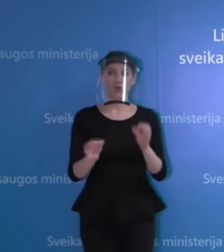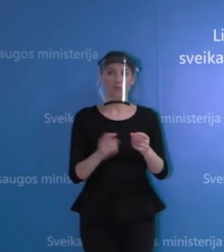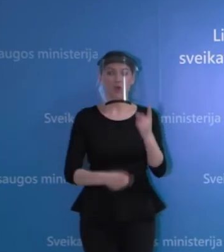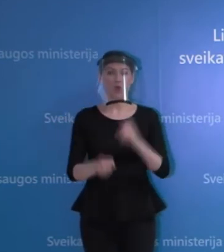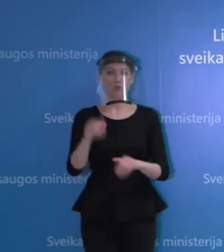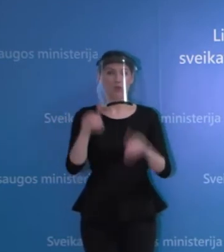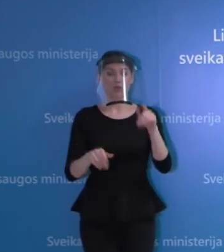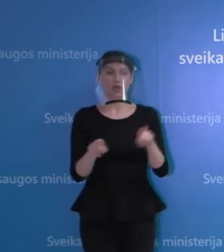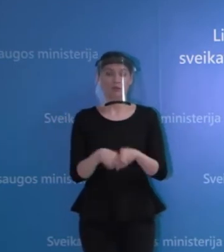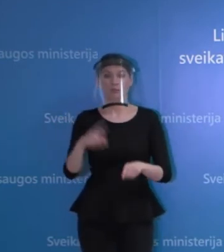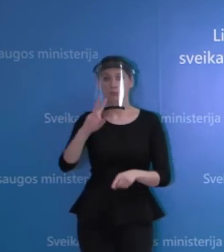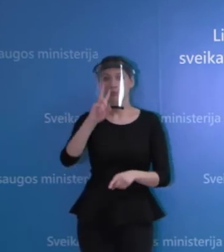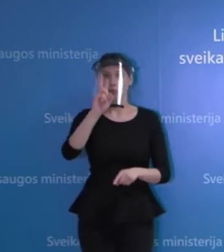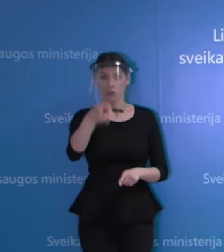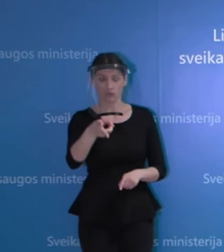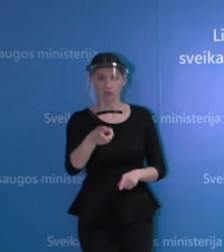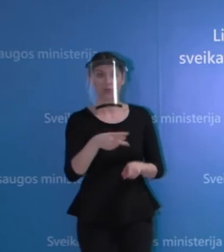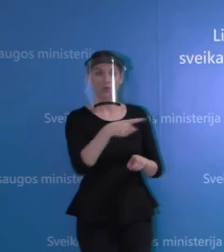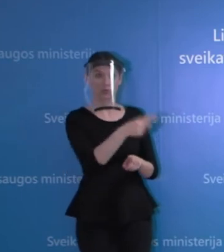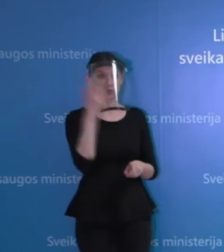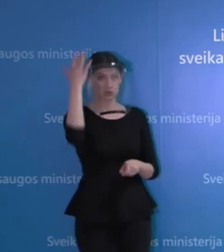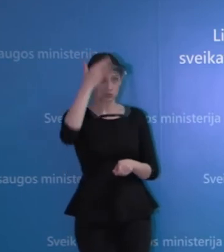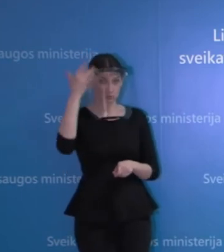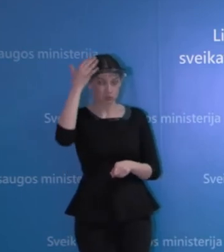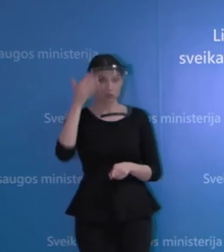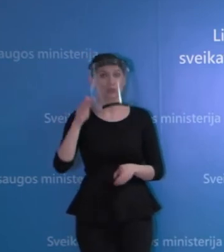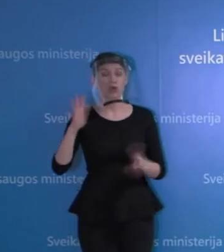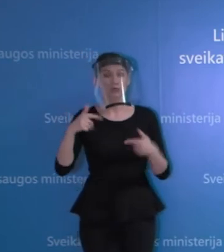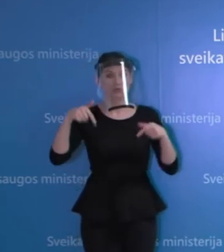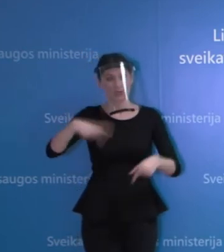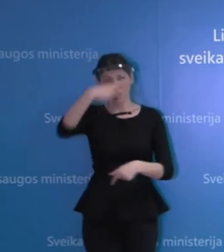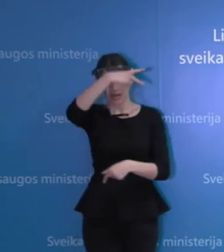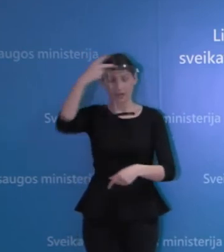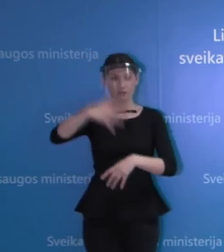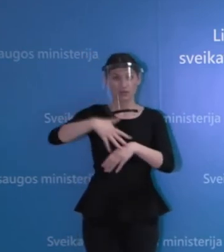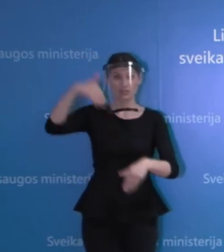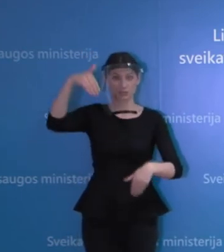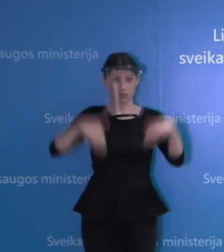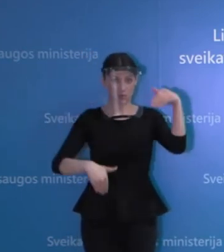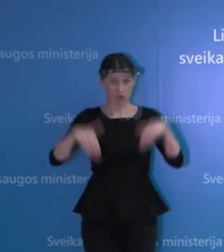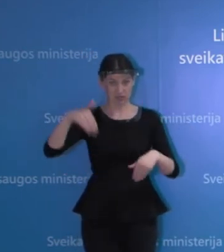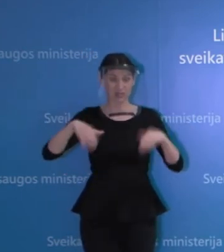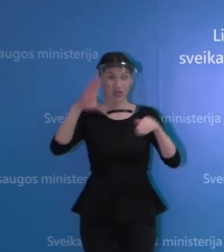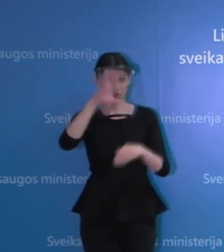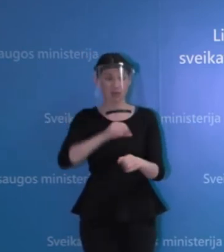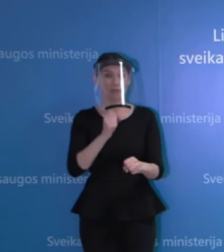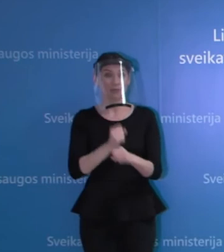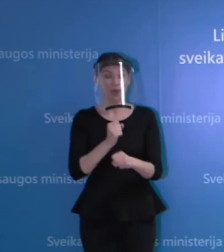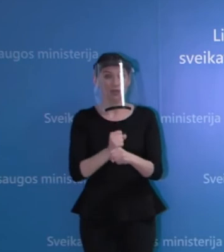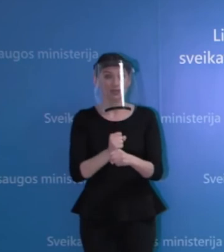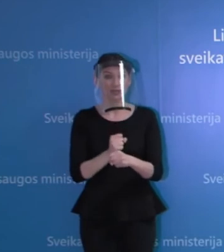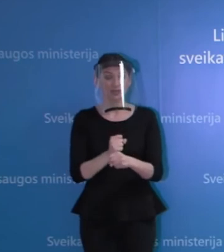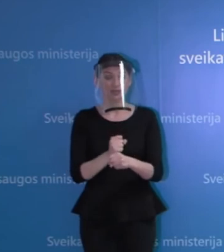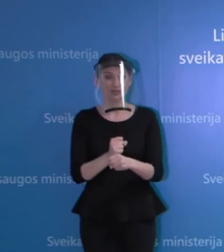Ar jūs laikotės tos pačios nuomonės, ar bus įmanoma surinkti Lietuvoje Seimo rinkimus balsavimo apylinkėse, kol nebus